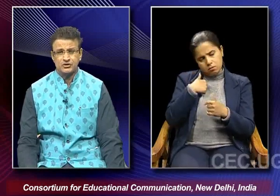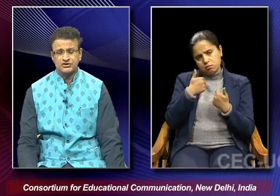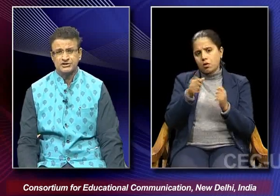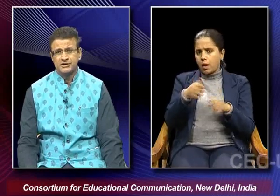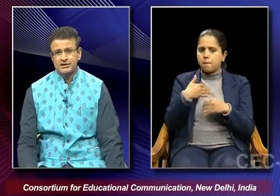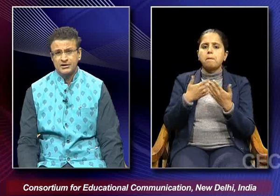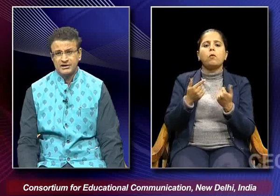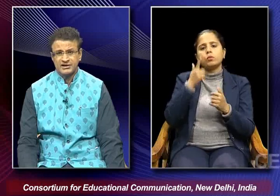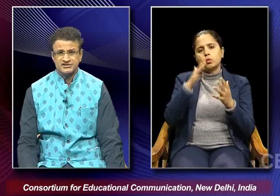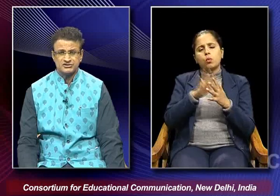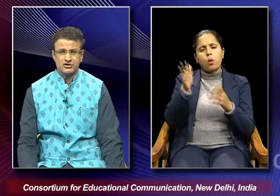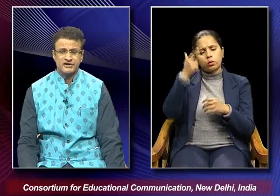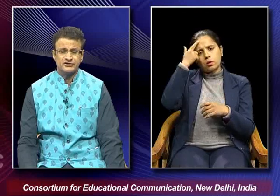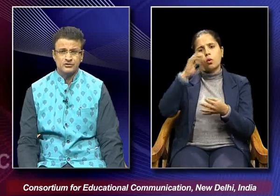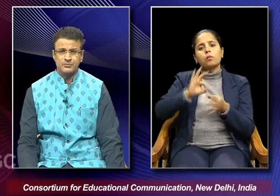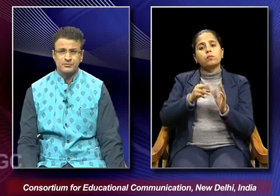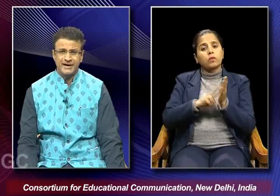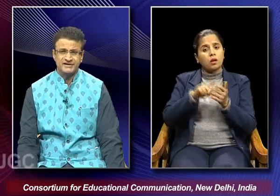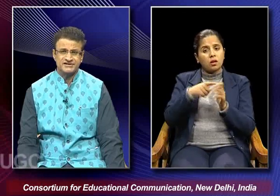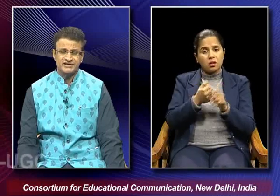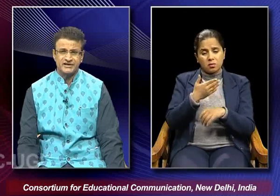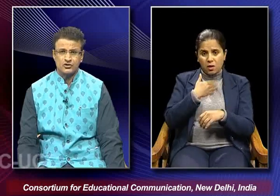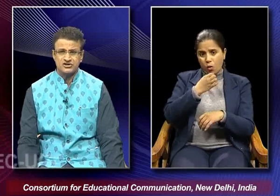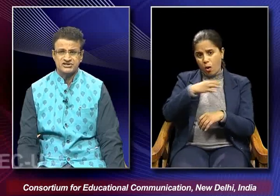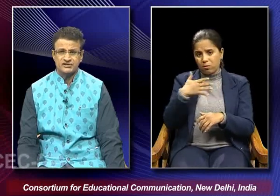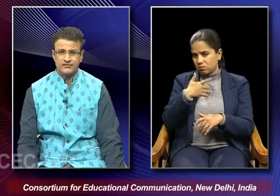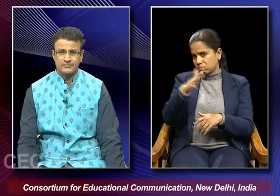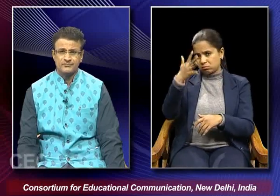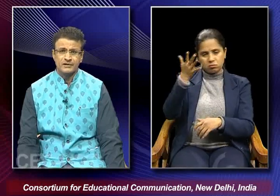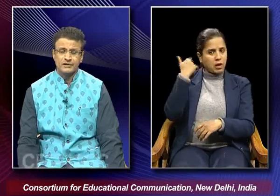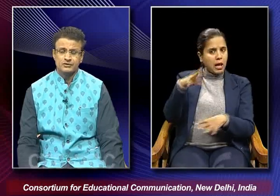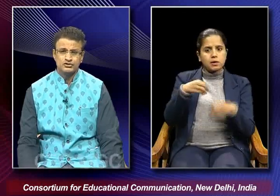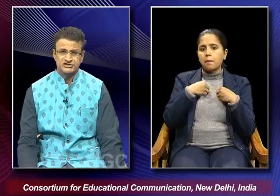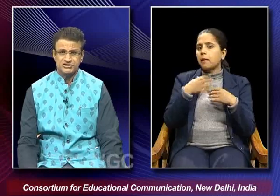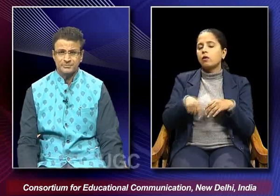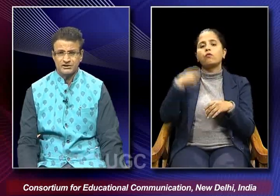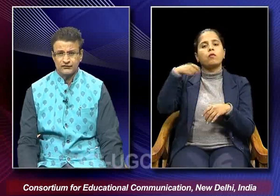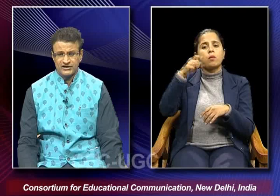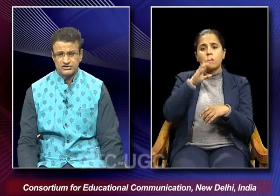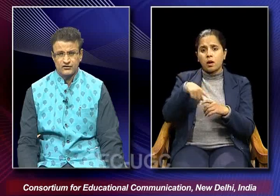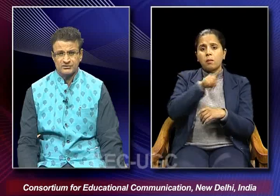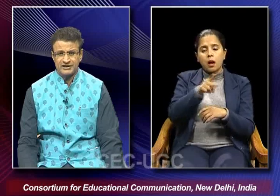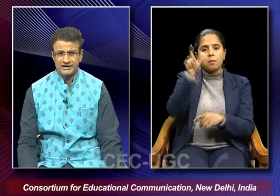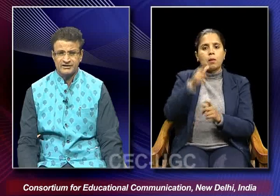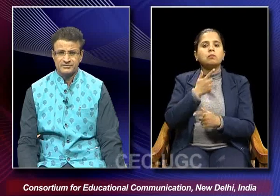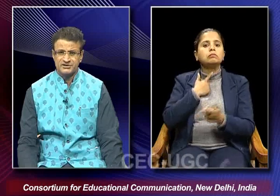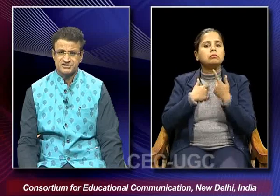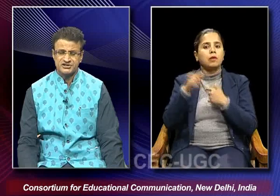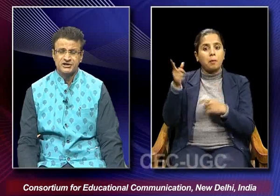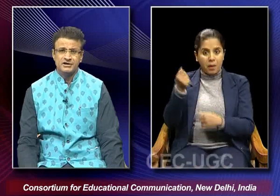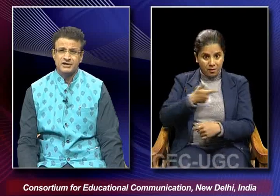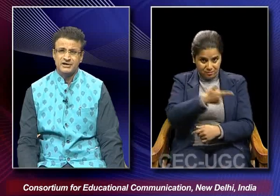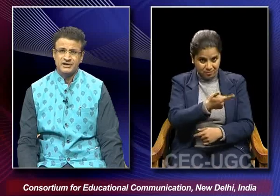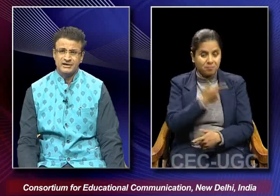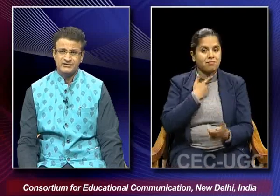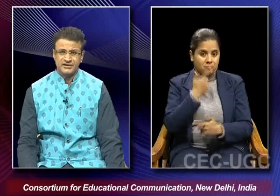she because nergis is not ready to compromise at any cost in the film though she is an object of lust for the money lender but she